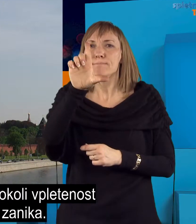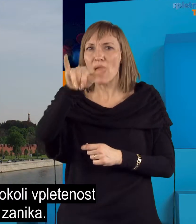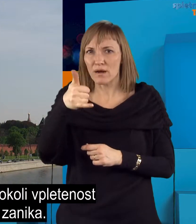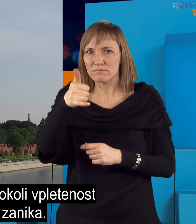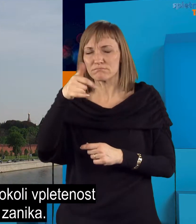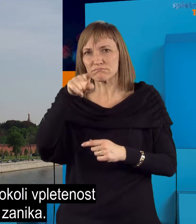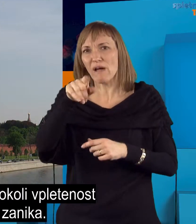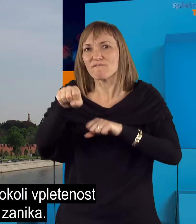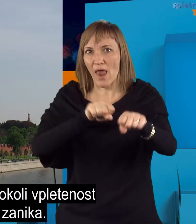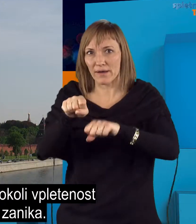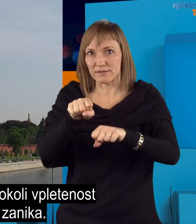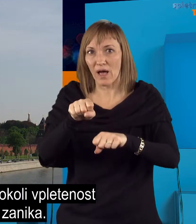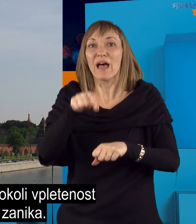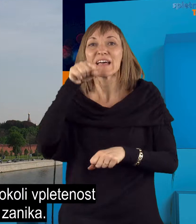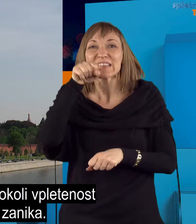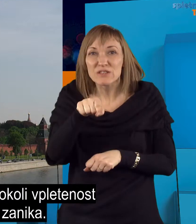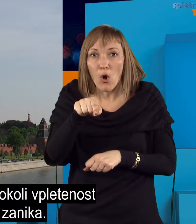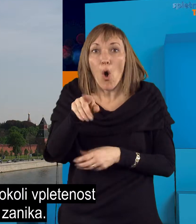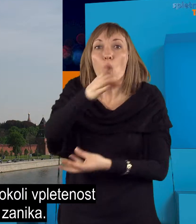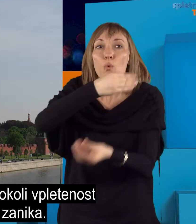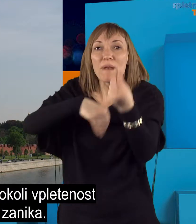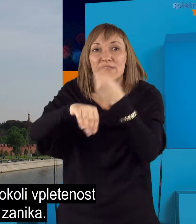Kreml, kakršnokoli vpletenostu umor, zanika.